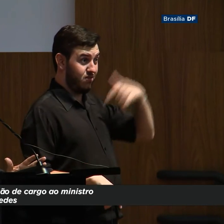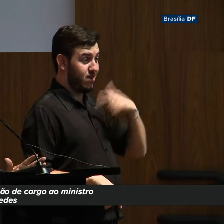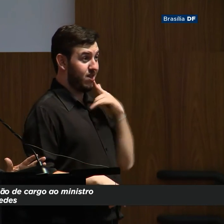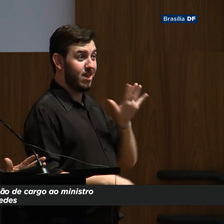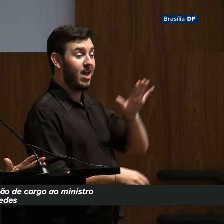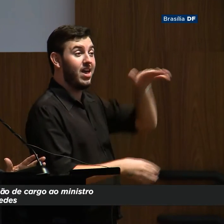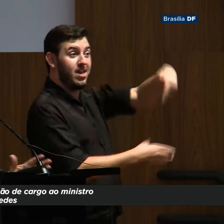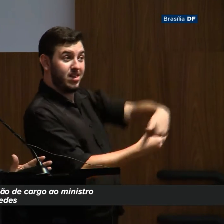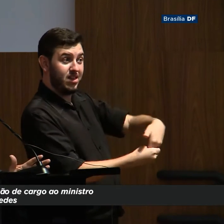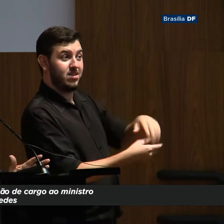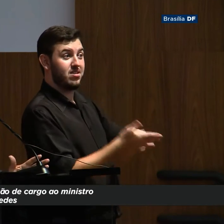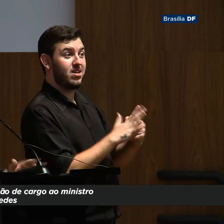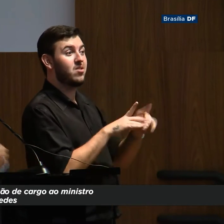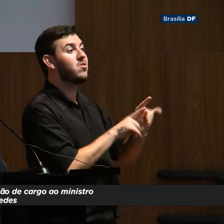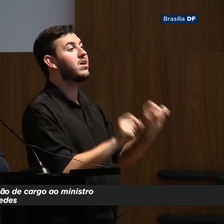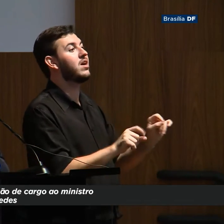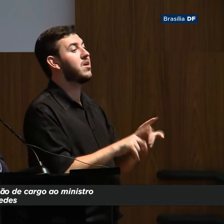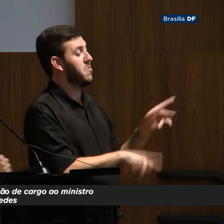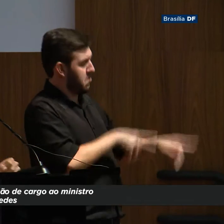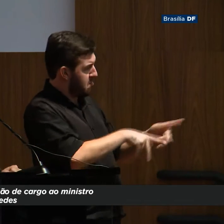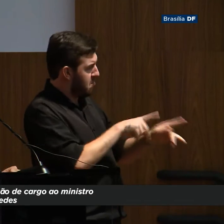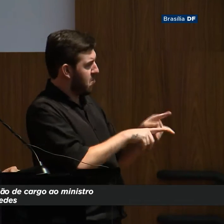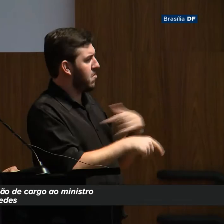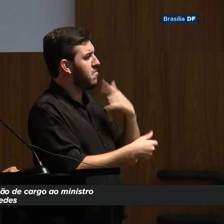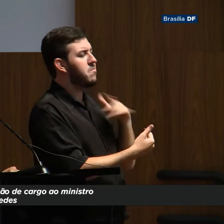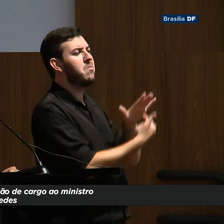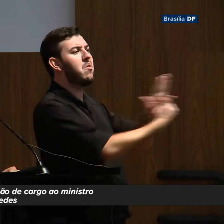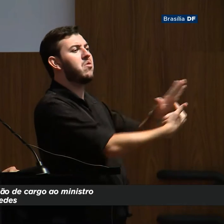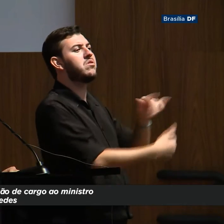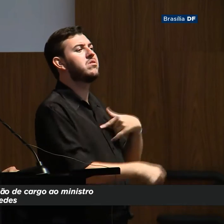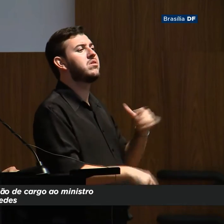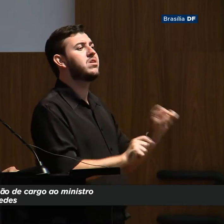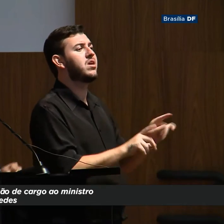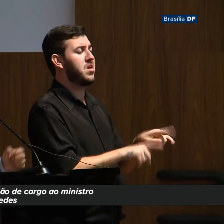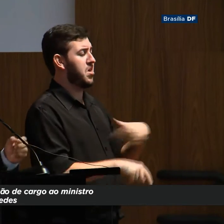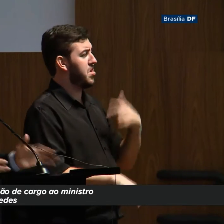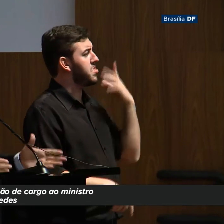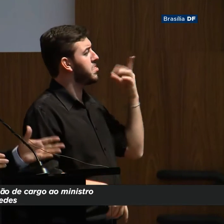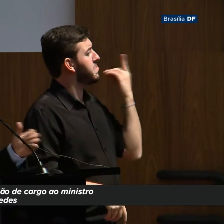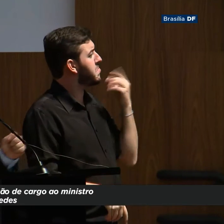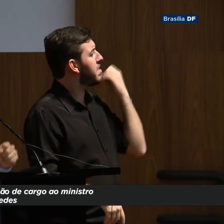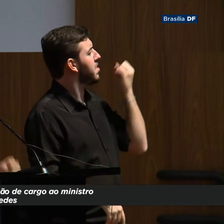som dizendo o seguinte, os senhores têm muito privilégio e